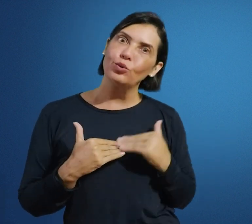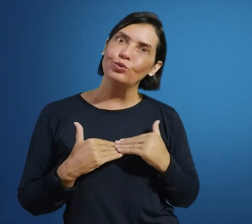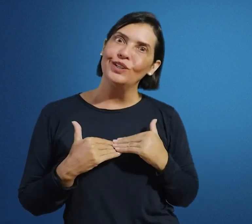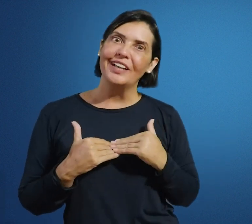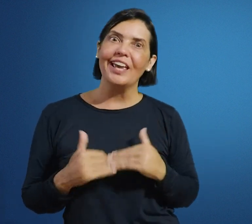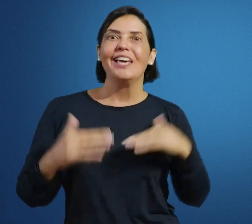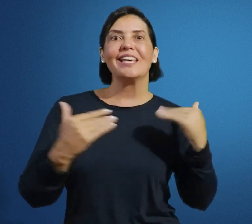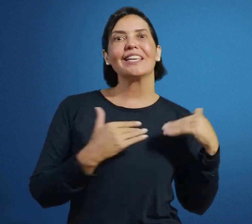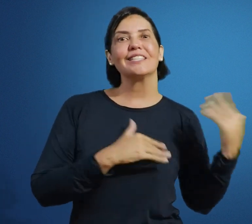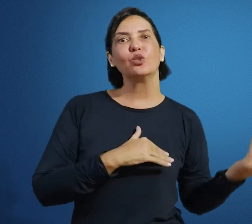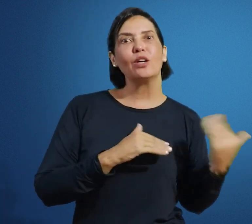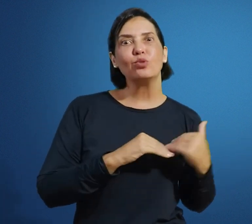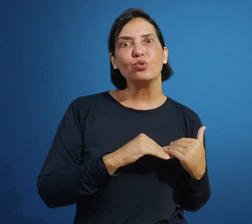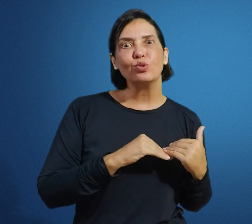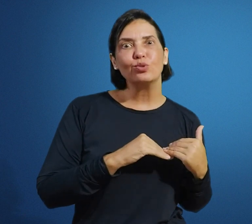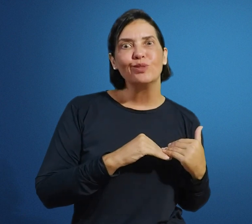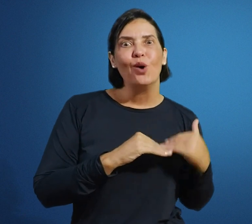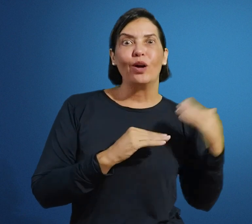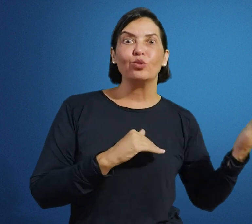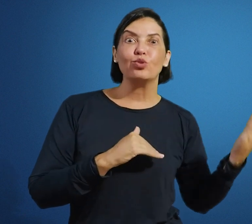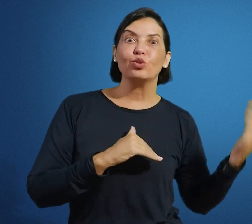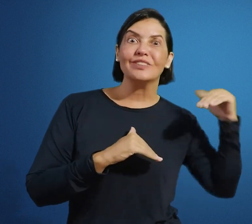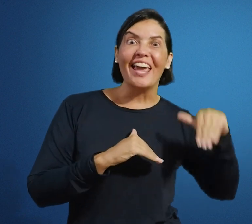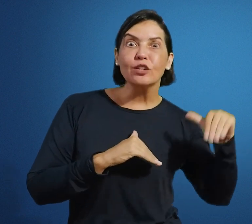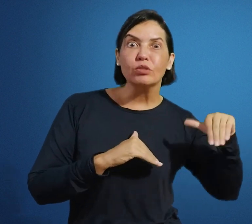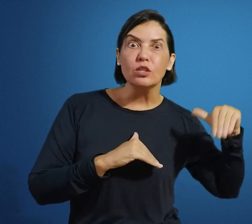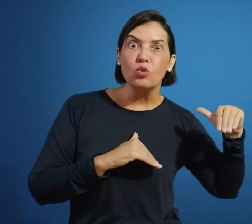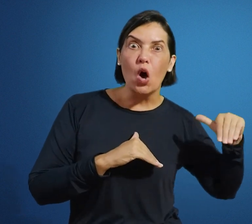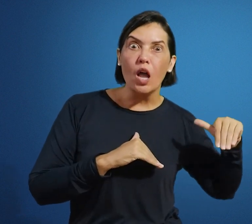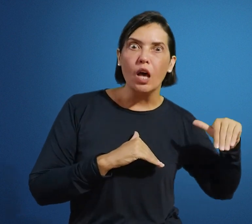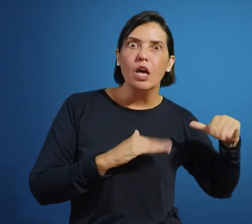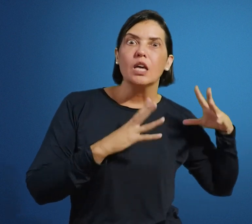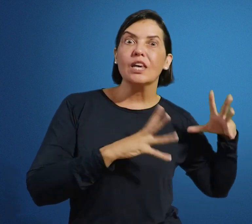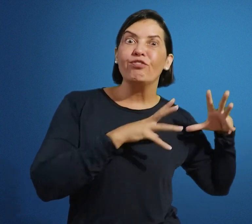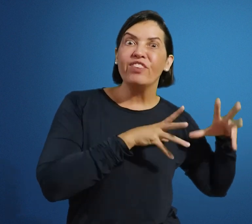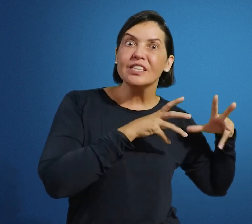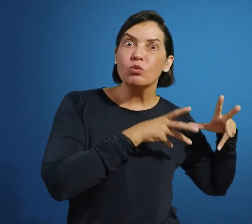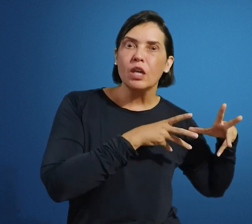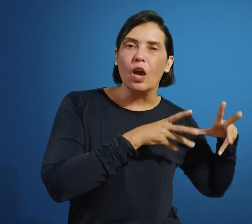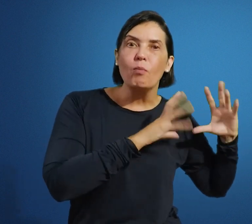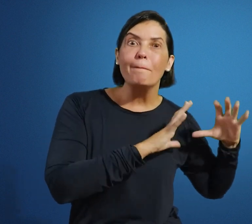aluno, né? E a questão do aluno surdo. O aluno surdo dentro da escola, que visa o quê? Uma